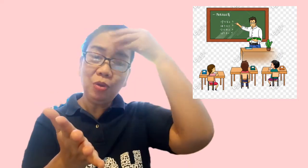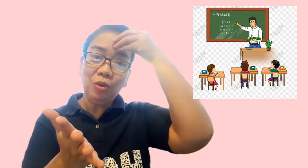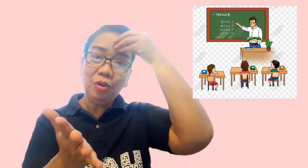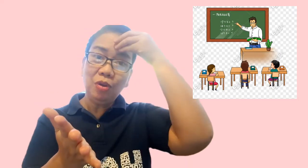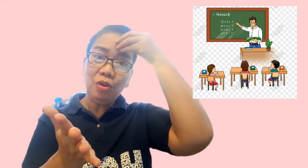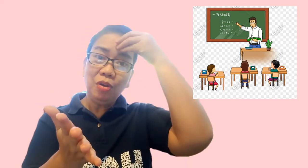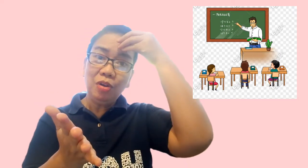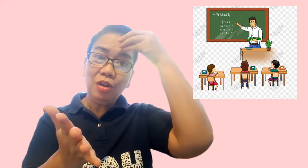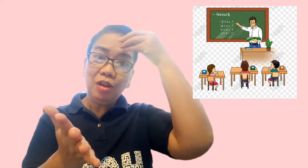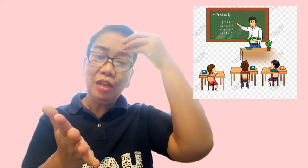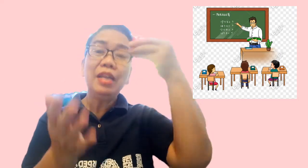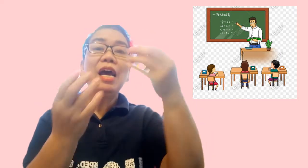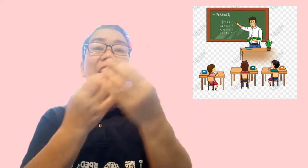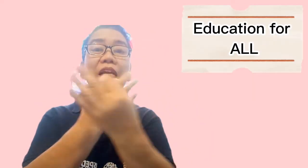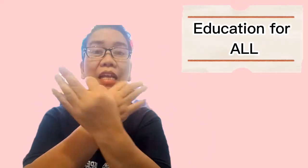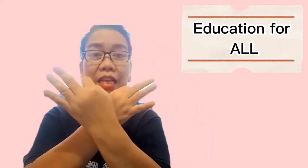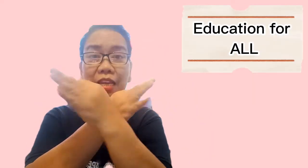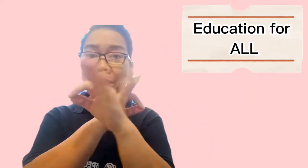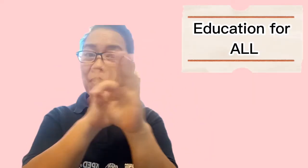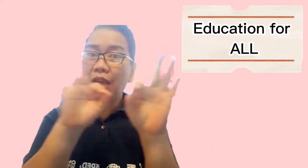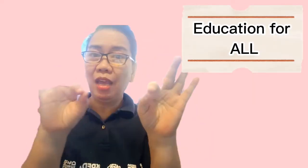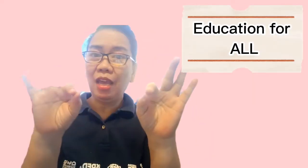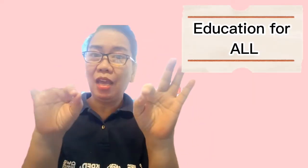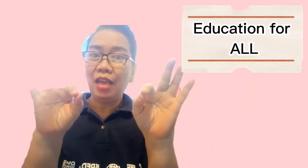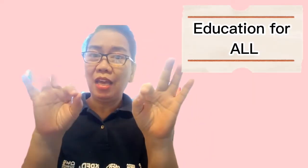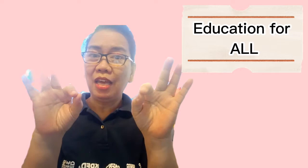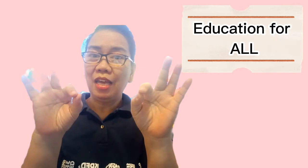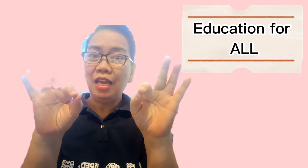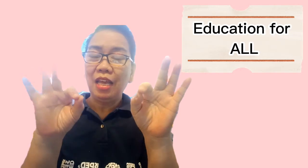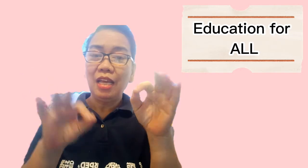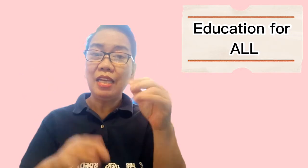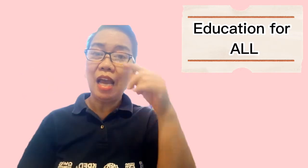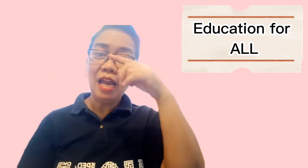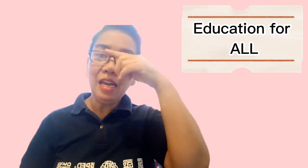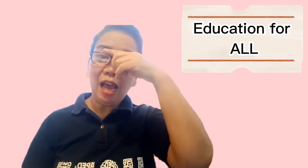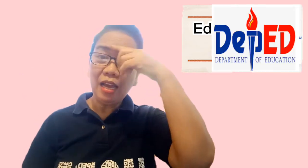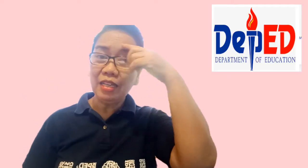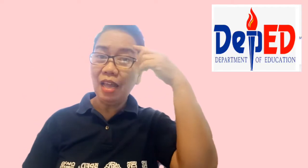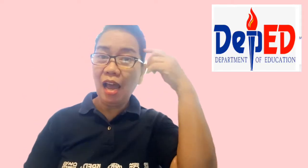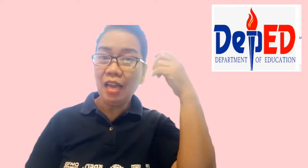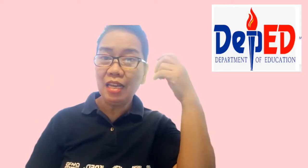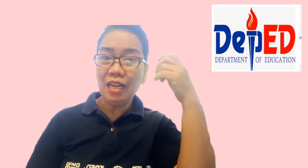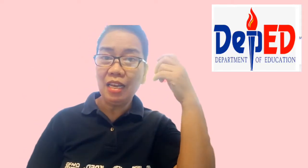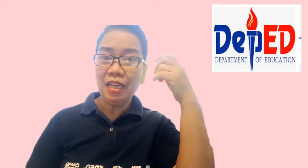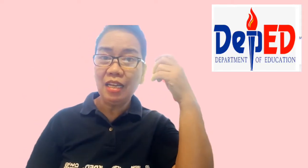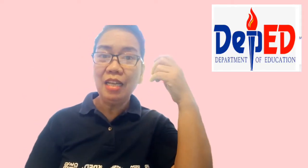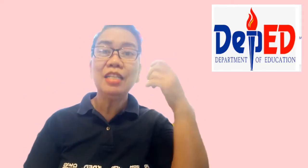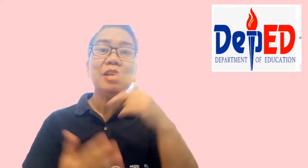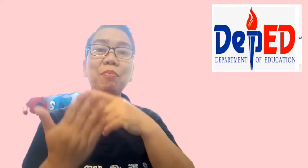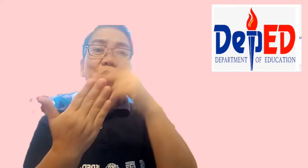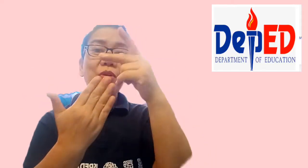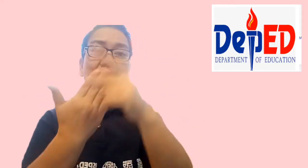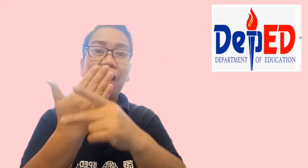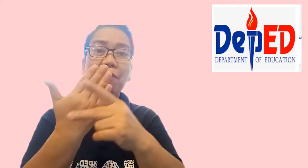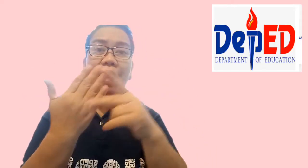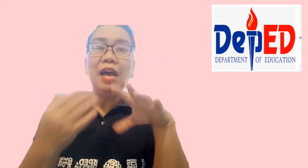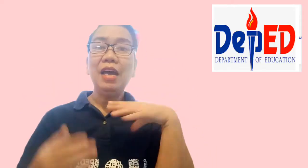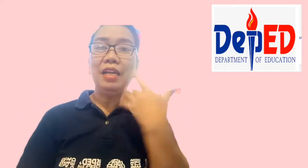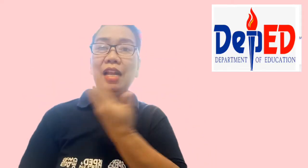ng libre. Yan ay dahil sa programa ng